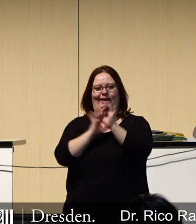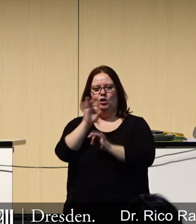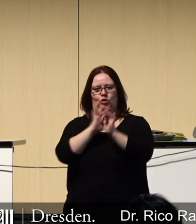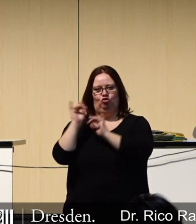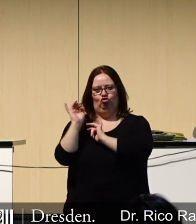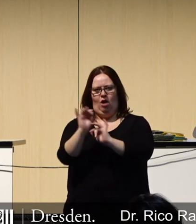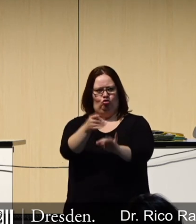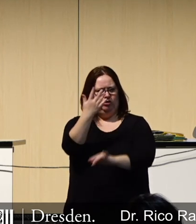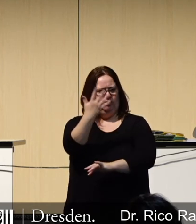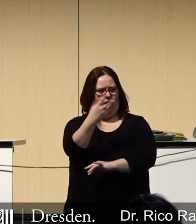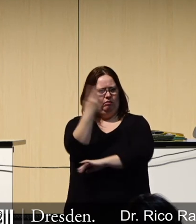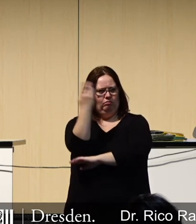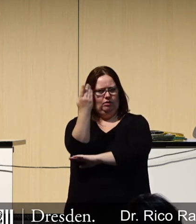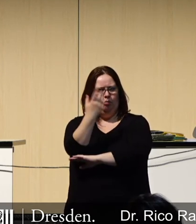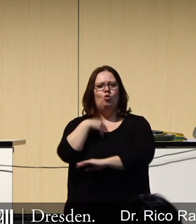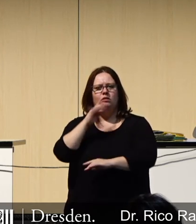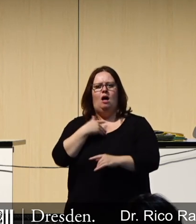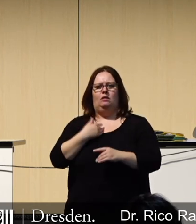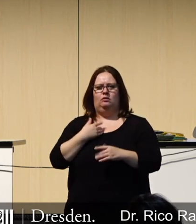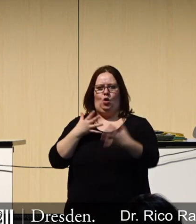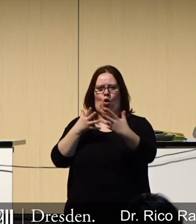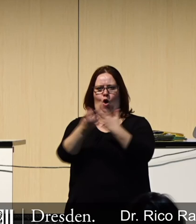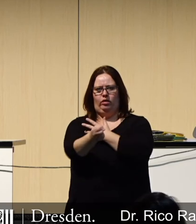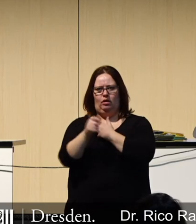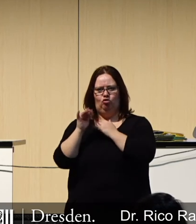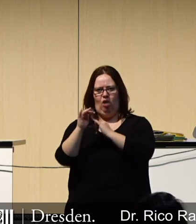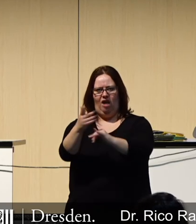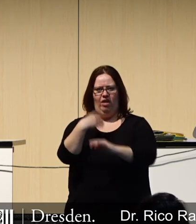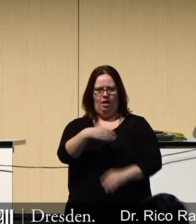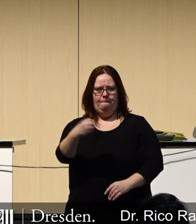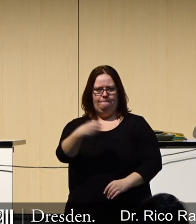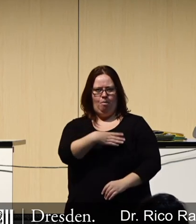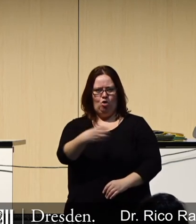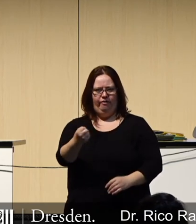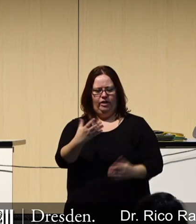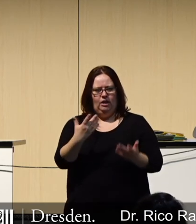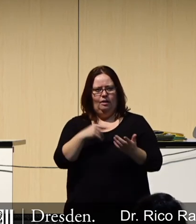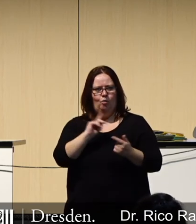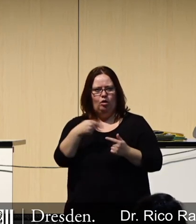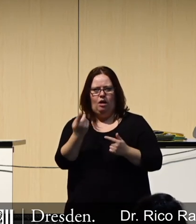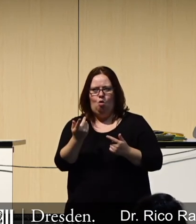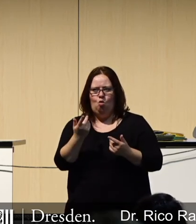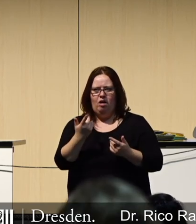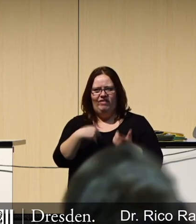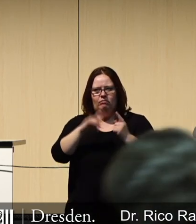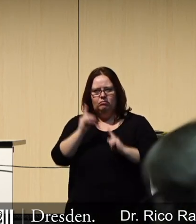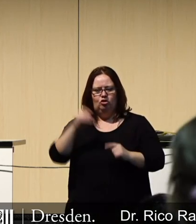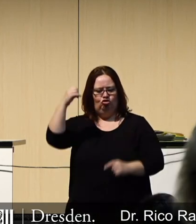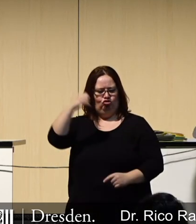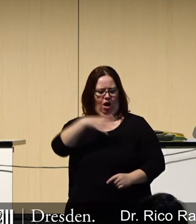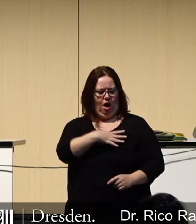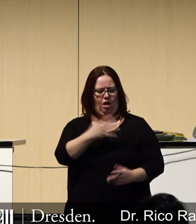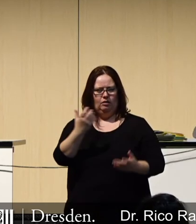auch schon thematisiert. Da reden wir über Röntgenstrahlen. Wenn Sie zu einer Mammografie gehen, da gibt es Strahlen, die